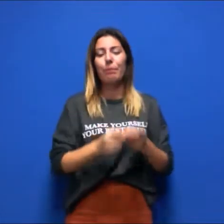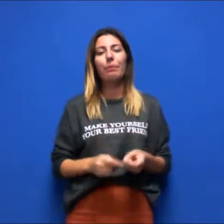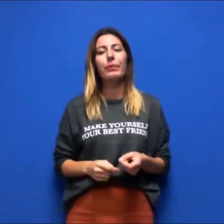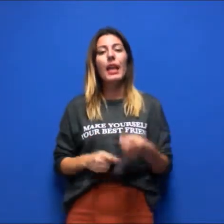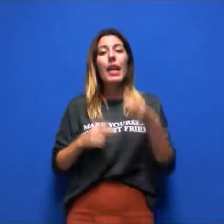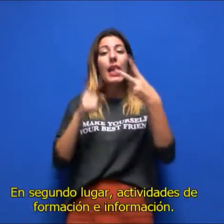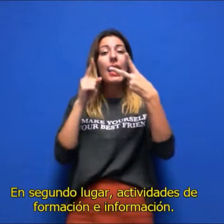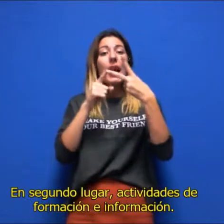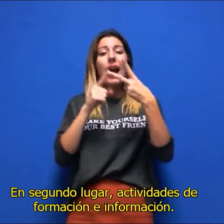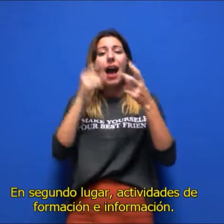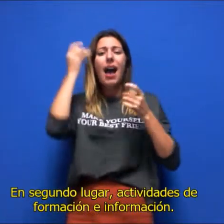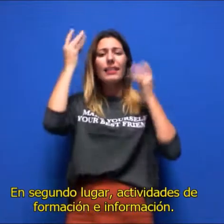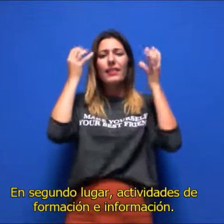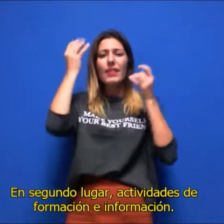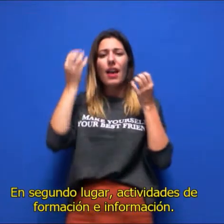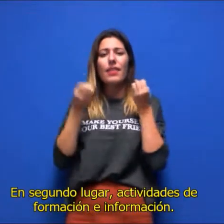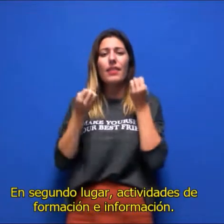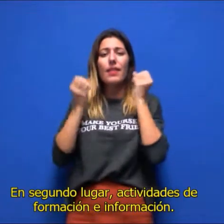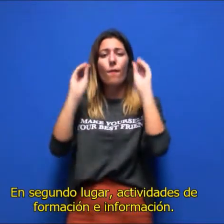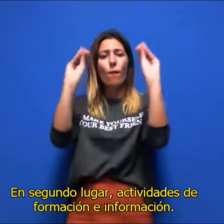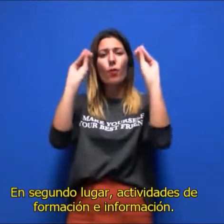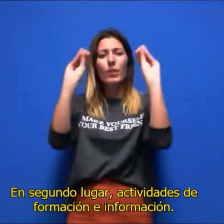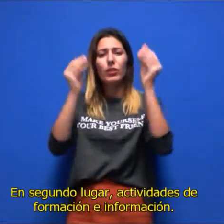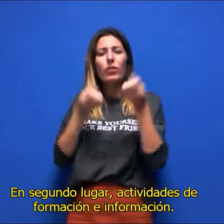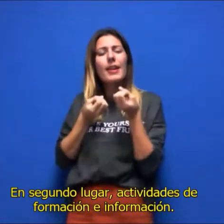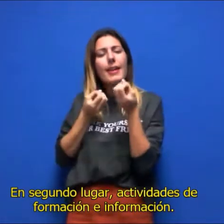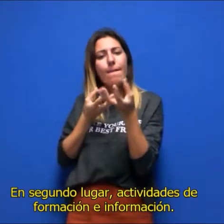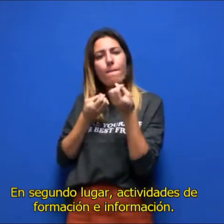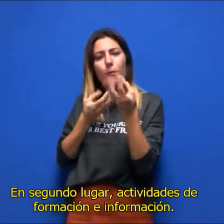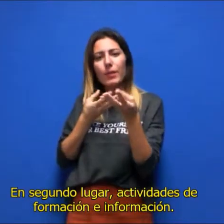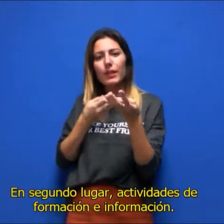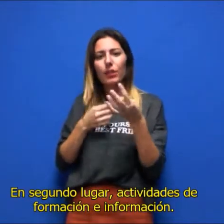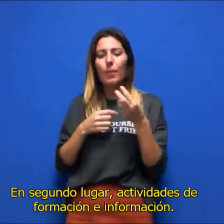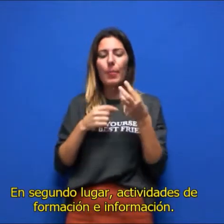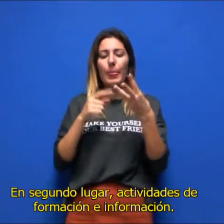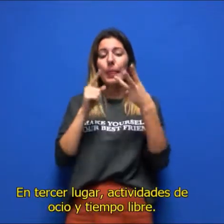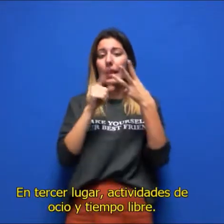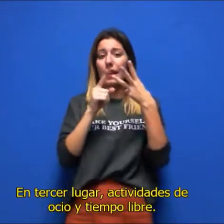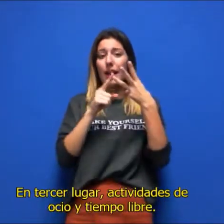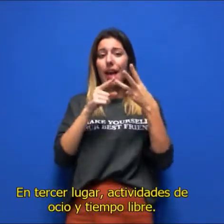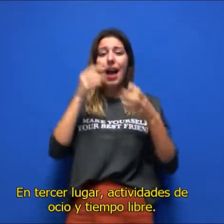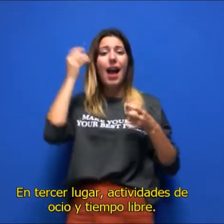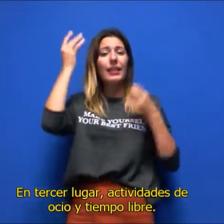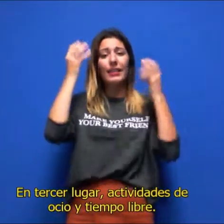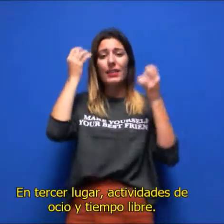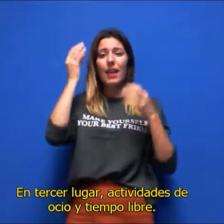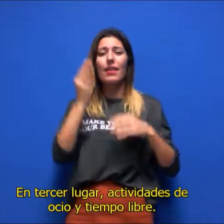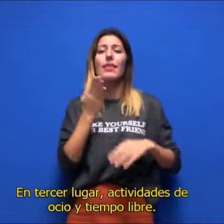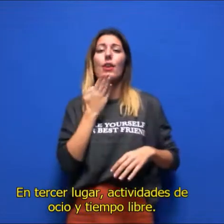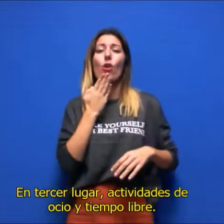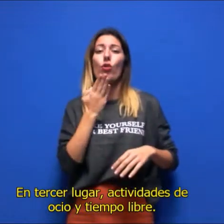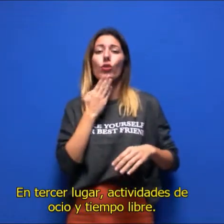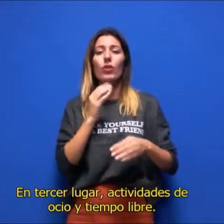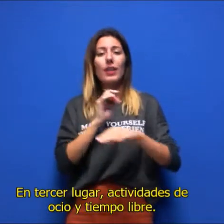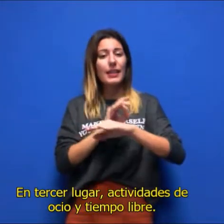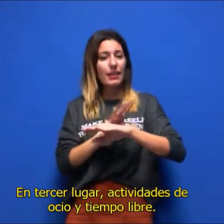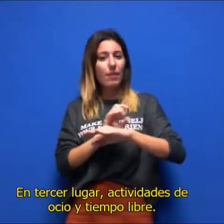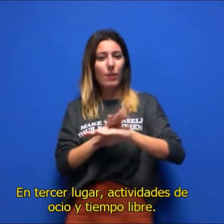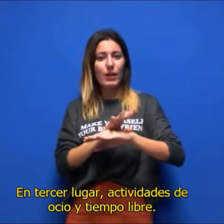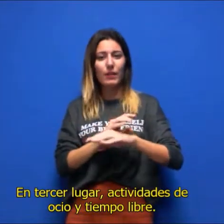En segundo lugar, actividades de formación e información. En tercer lugar, actividades de ocio y tiempo libre.